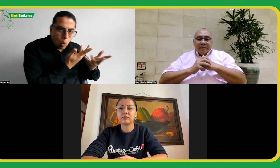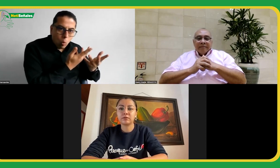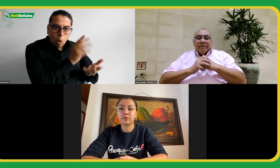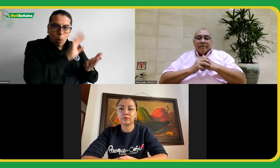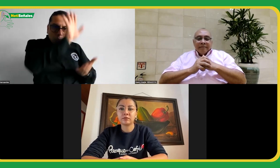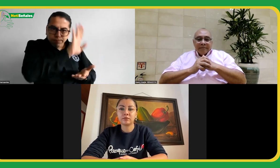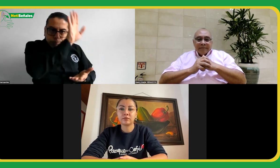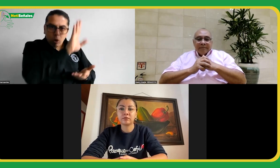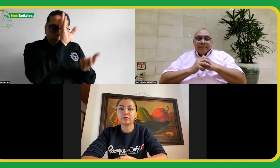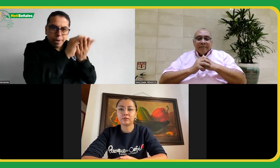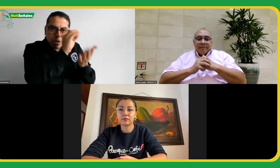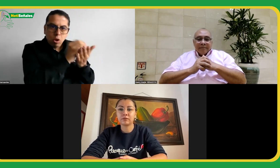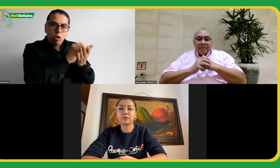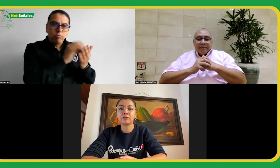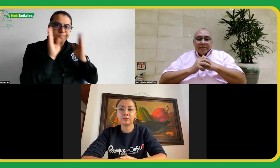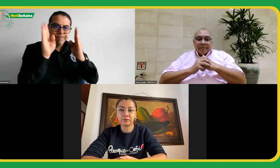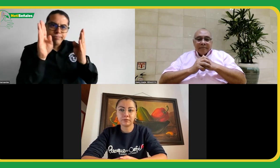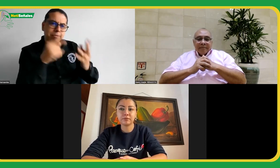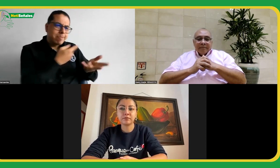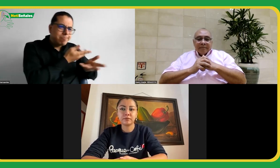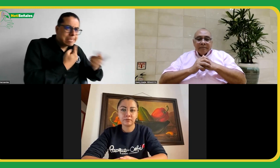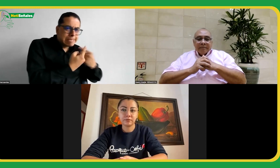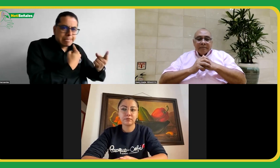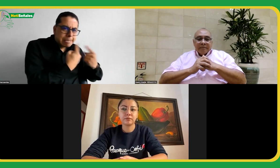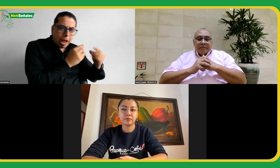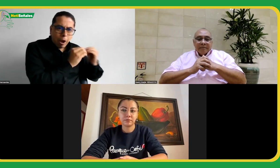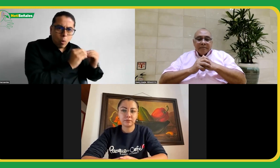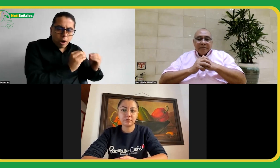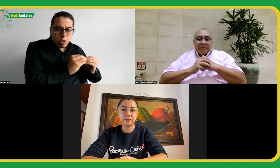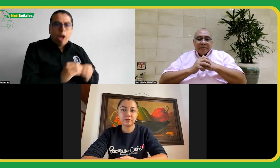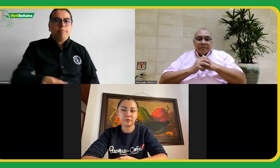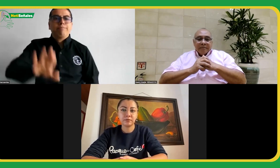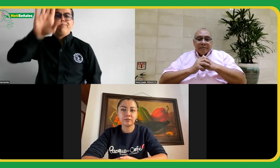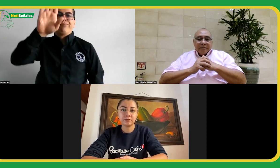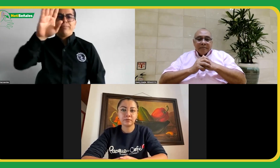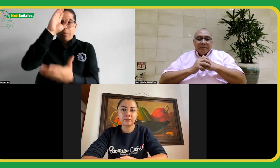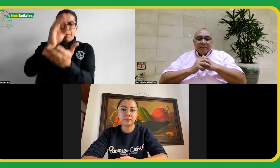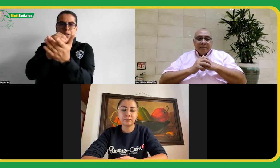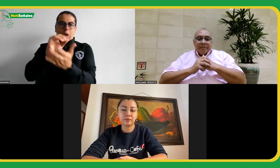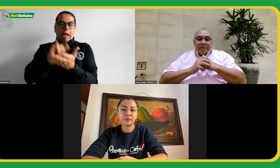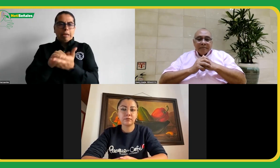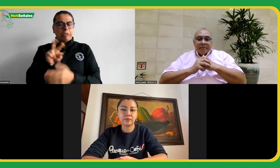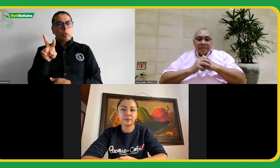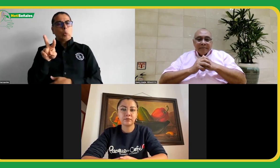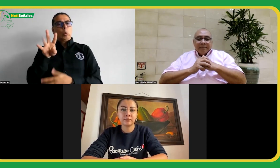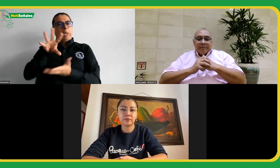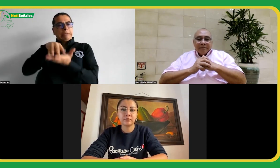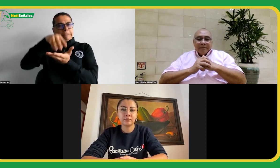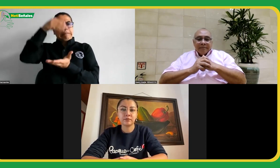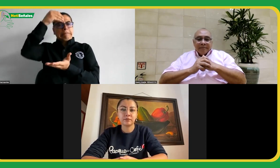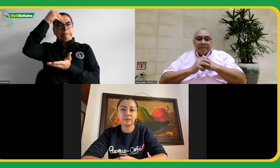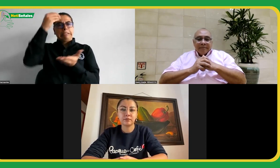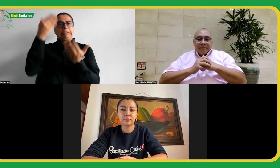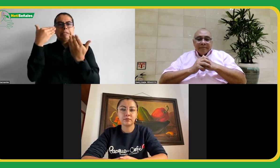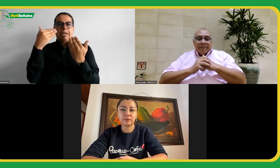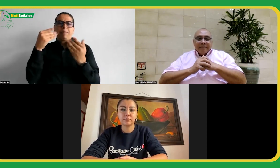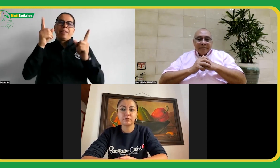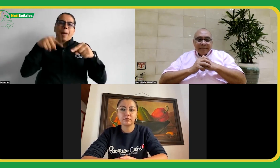sede para debatir diferentes asuntos y llegar a acuerdos inmediatamente y hacer la participación más dinámica. Es algo para aprender.